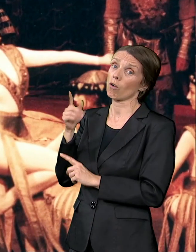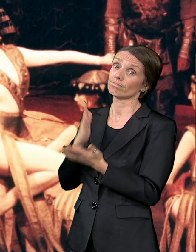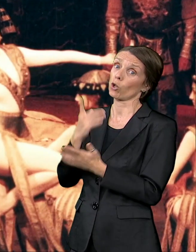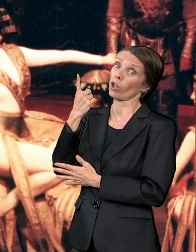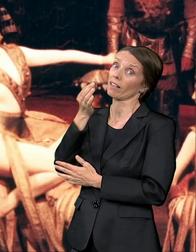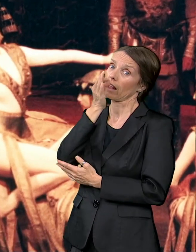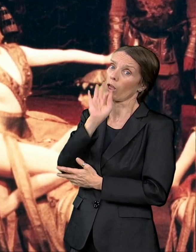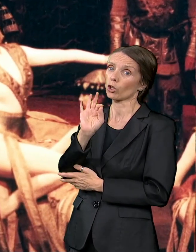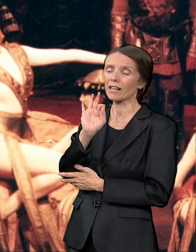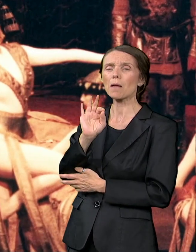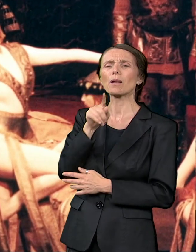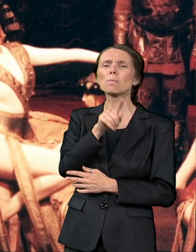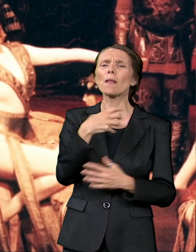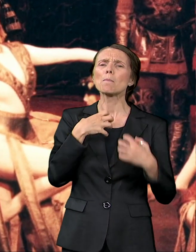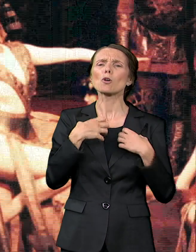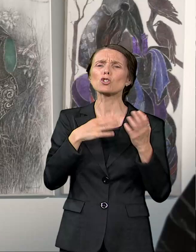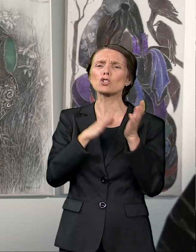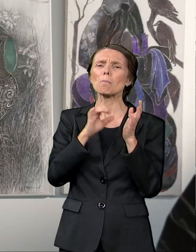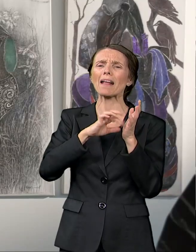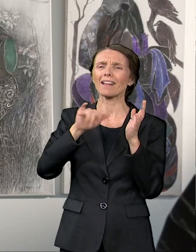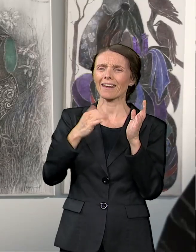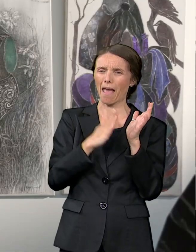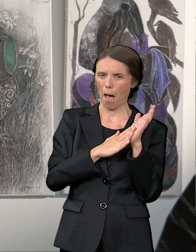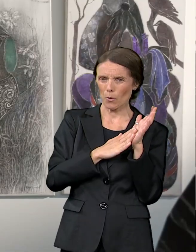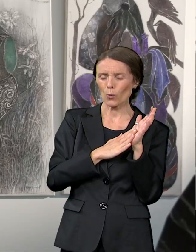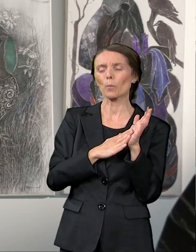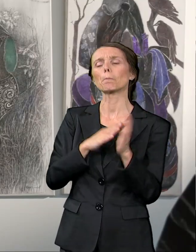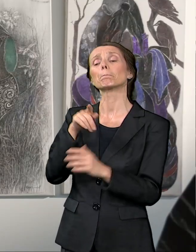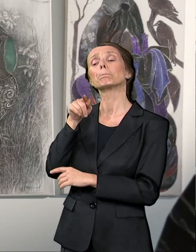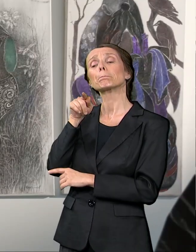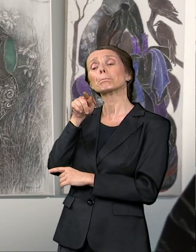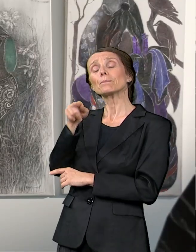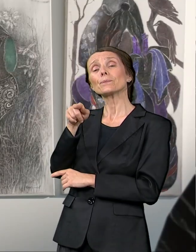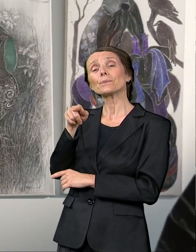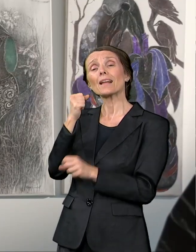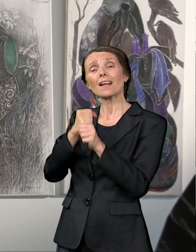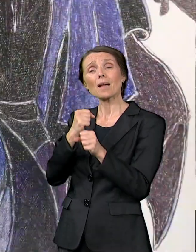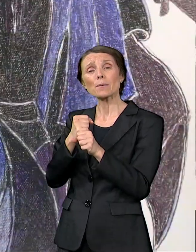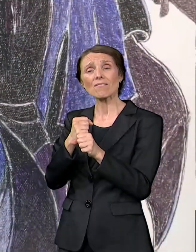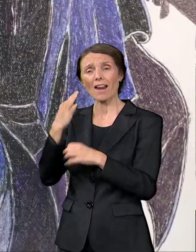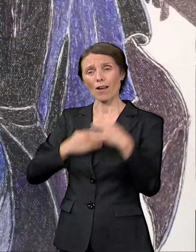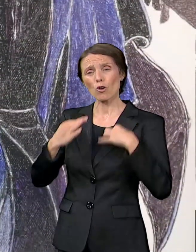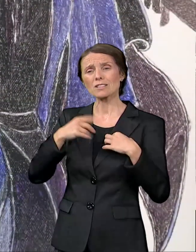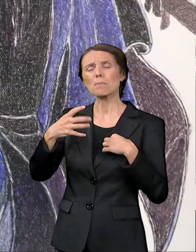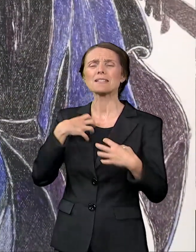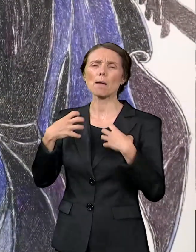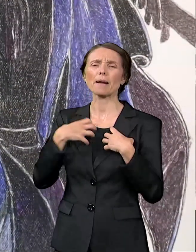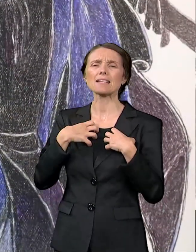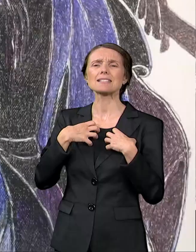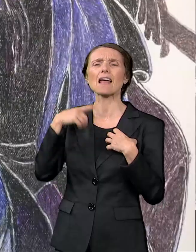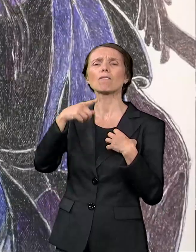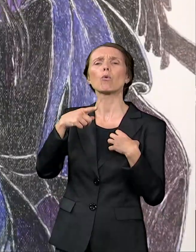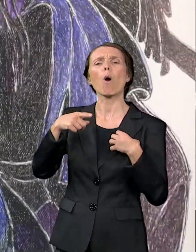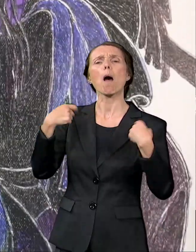pozorišta Madlenijanom sa istim rediteljem uradila je pomalo novo, savremenu operu Madame Butterfly, koja je i na njenim skicama